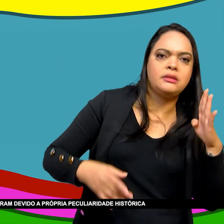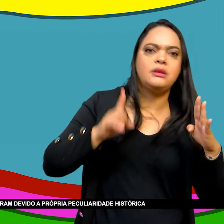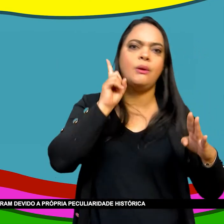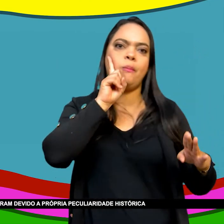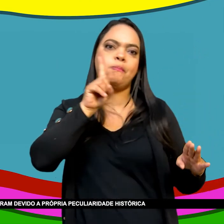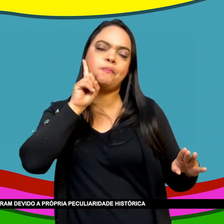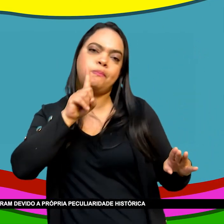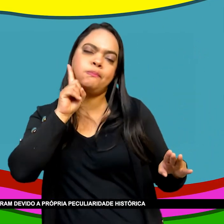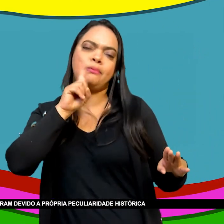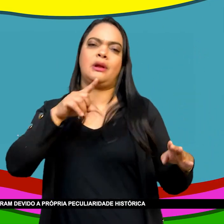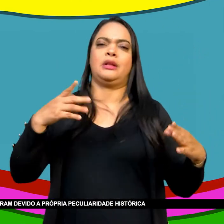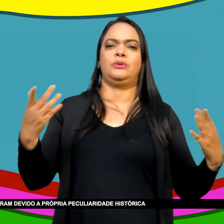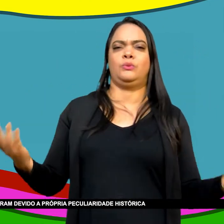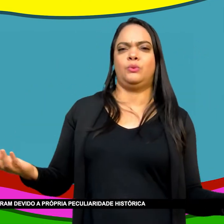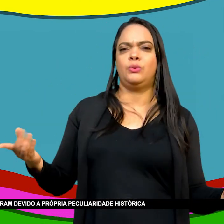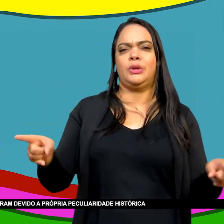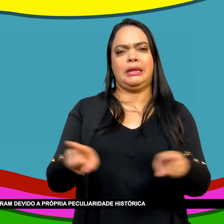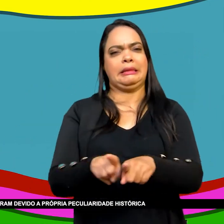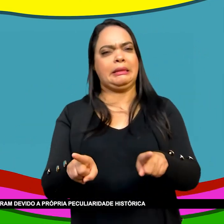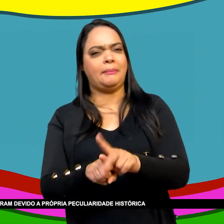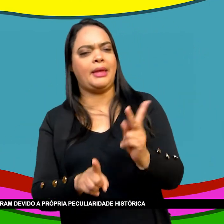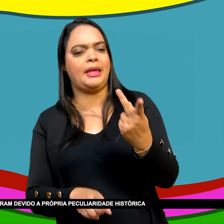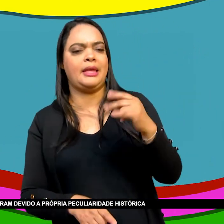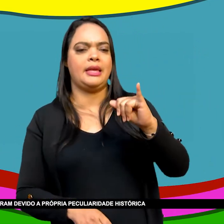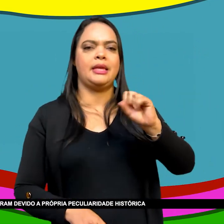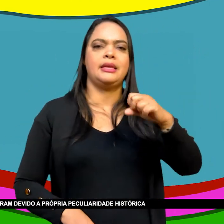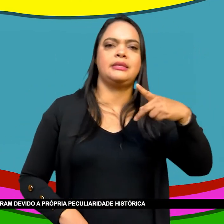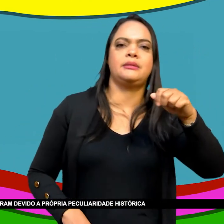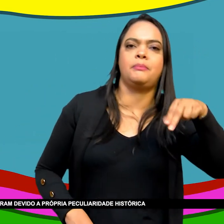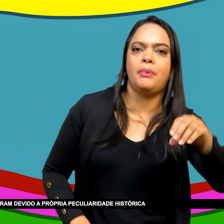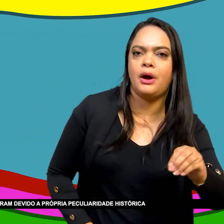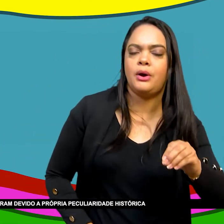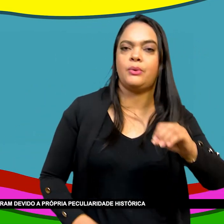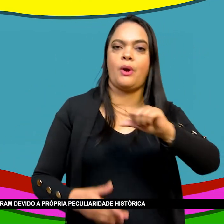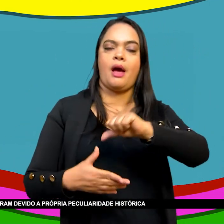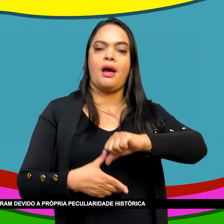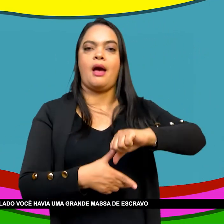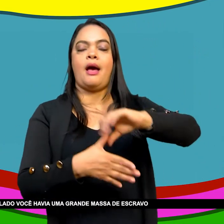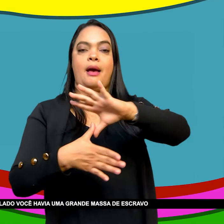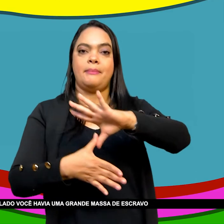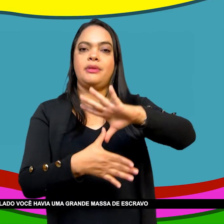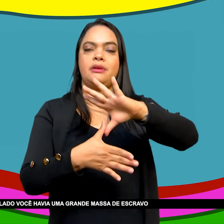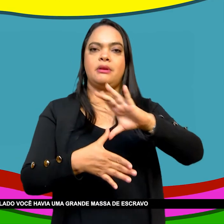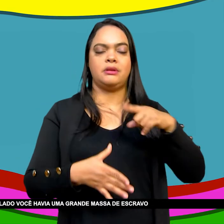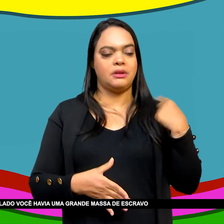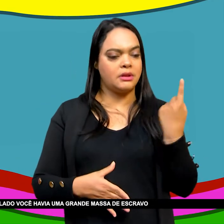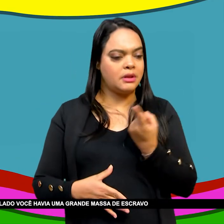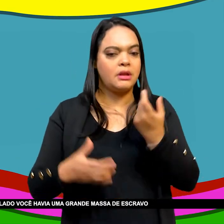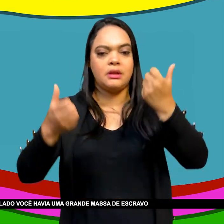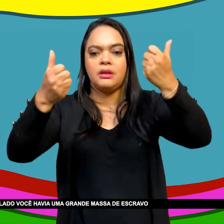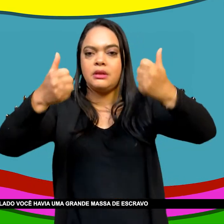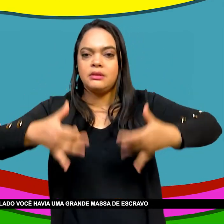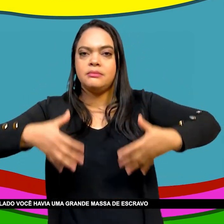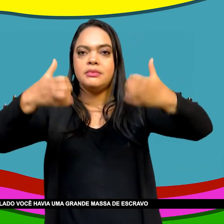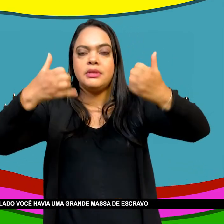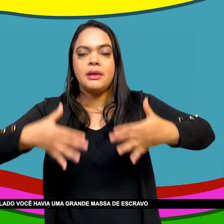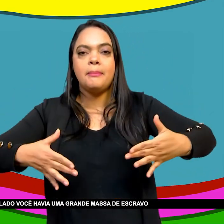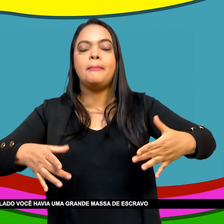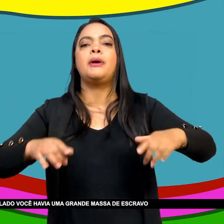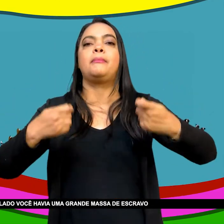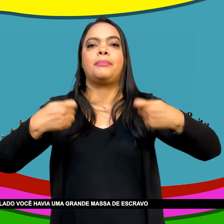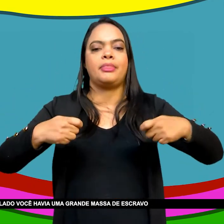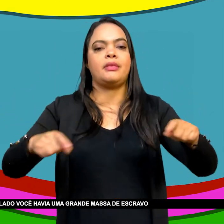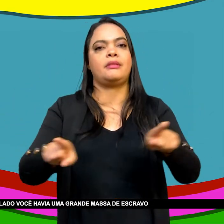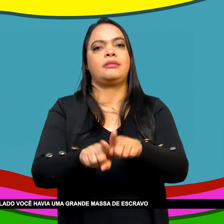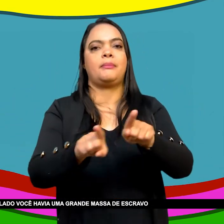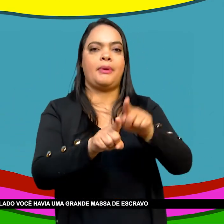Esses campos Se formaram Devido A própria peculiaridade Histórica Da sociedade Colonial De São